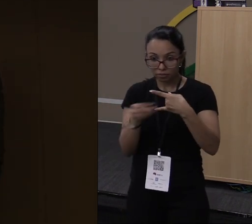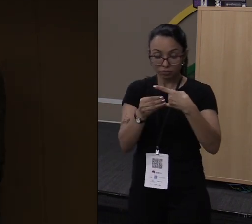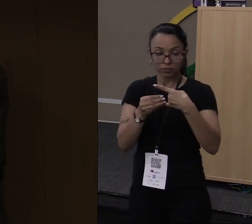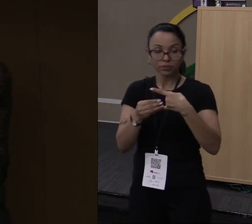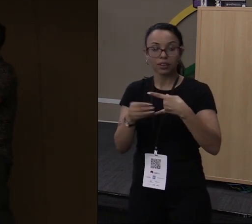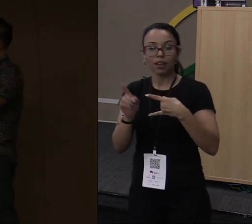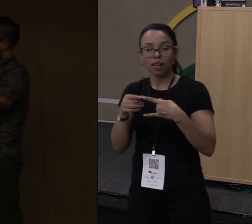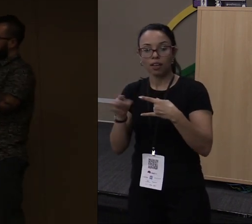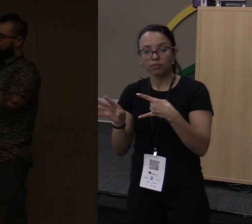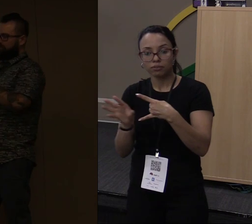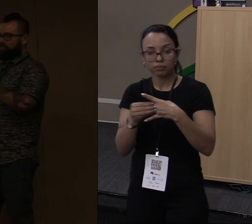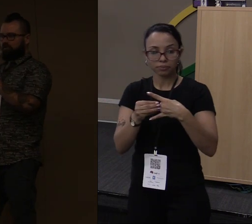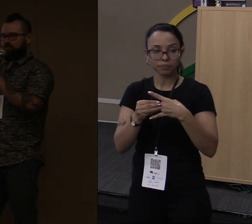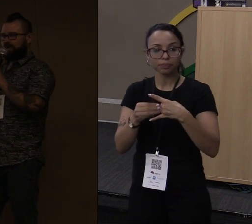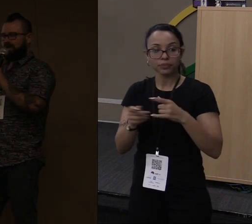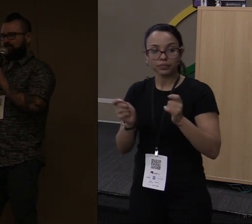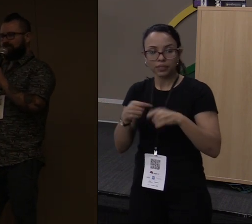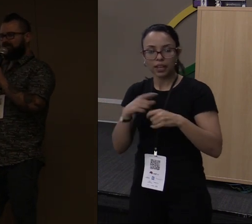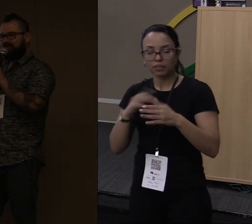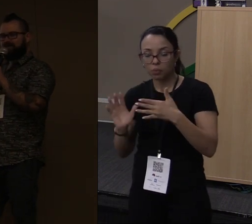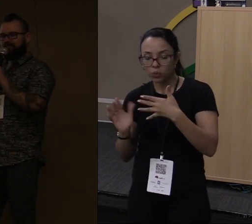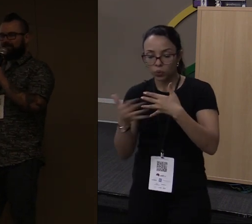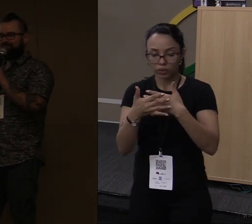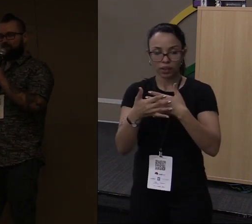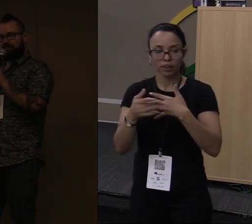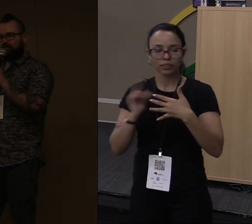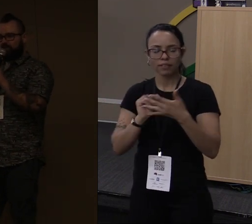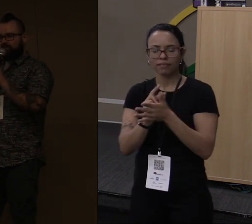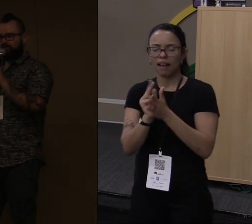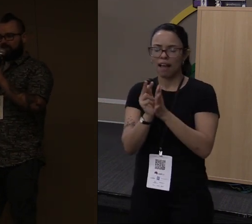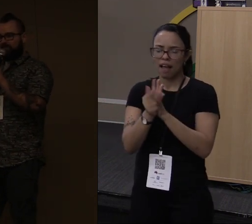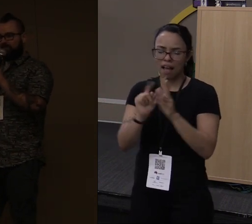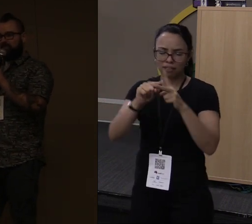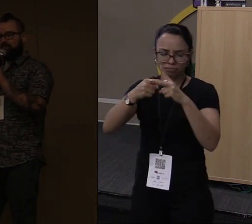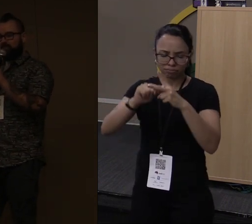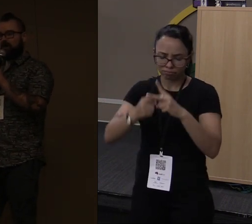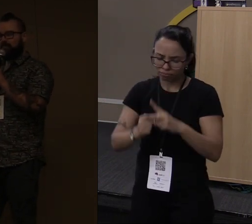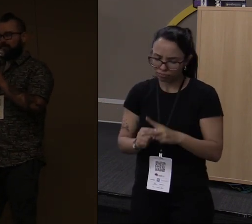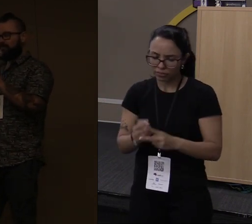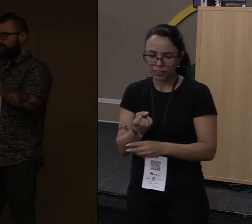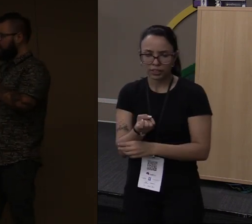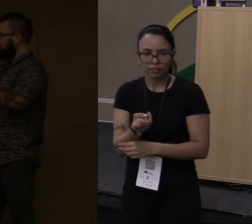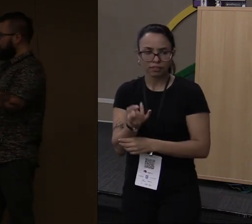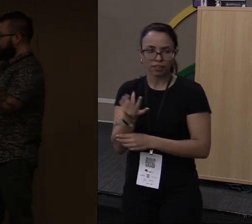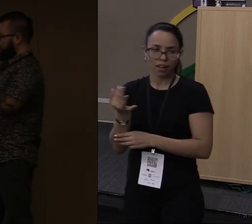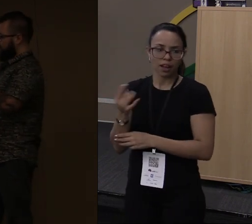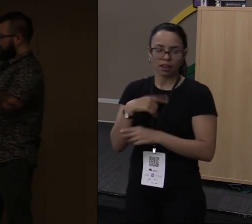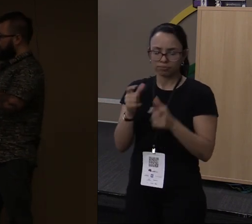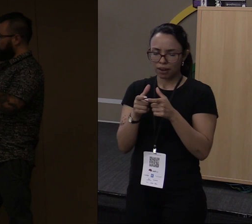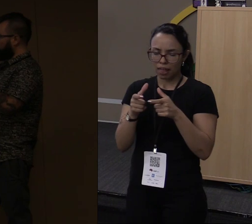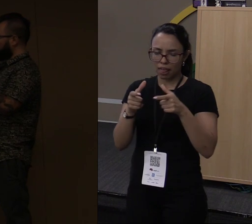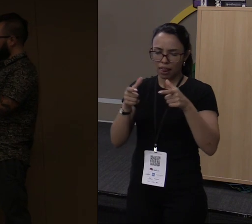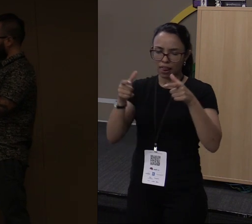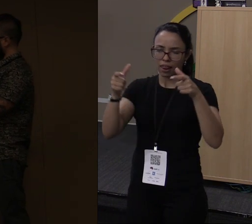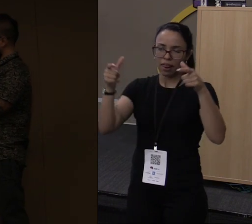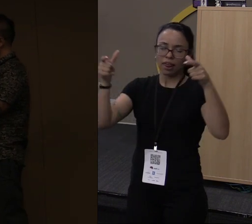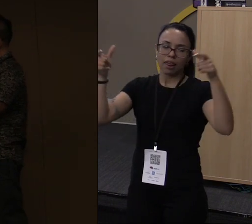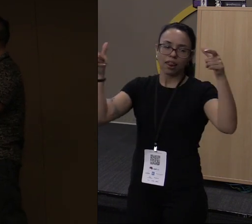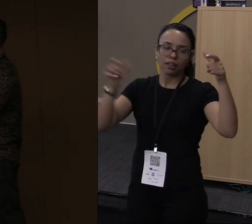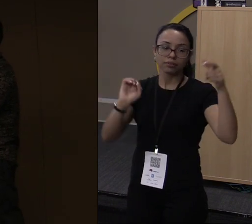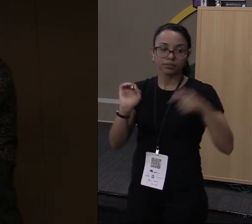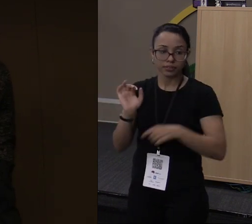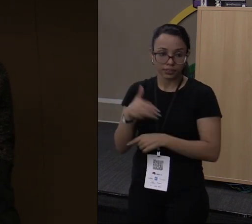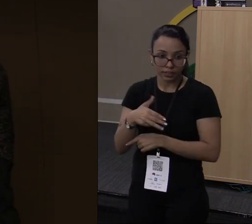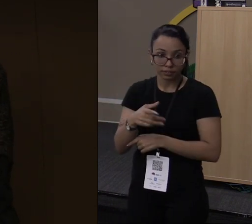crates. Então, aqui tem framework web, tem ferramenta para muita coisa, isso está crescendo muito rápido. E como eu falei, tem muita